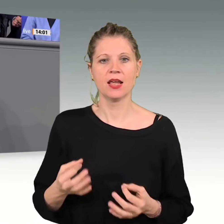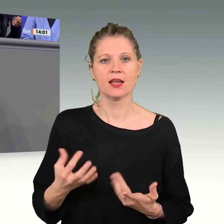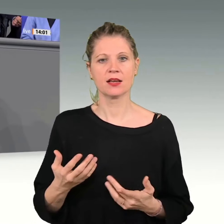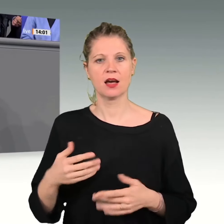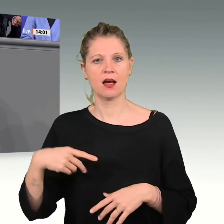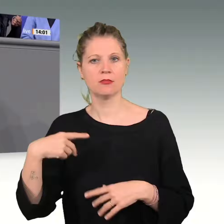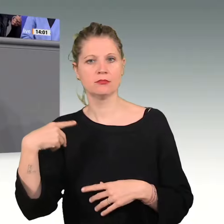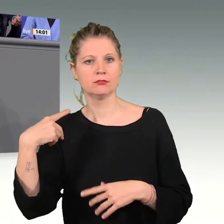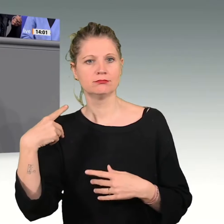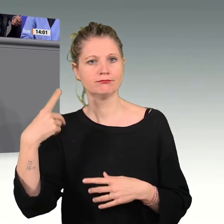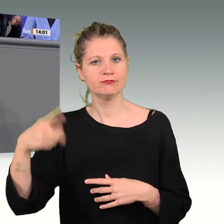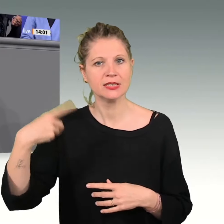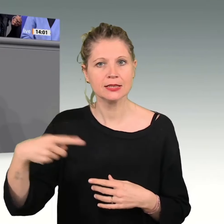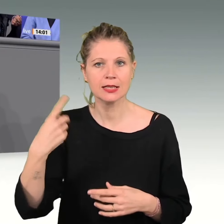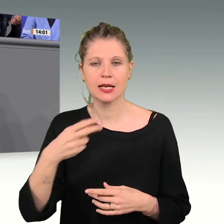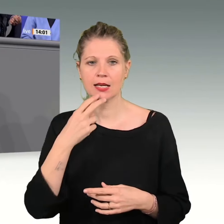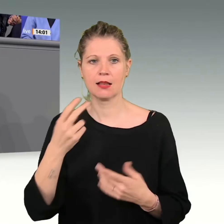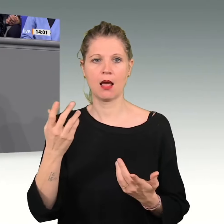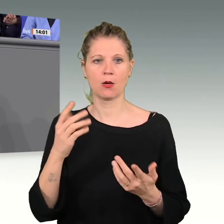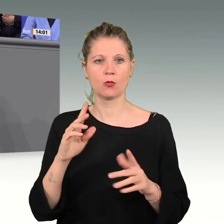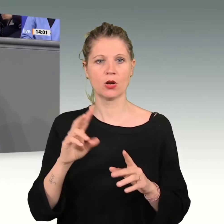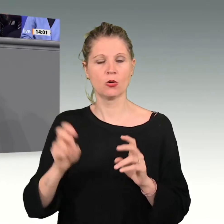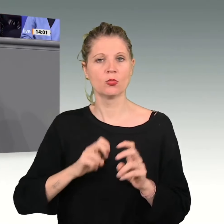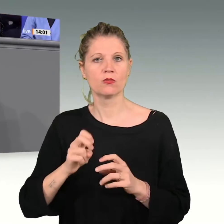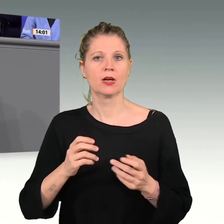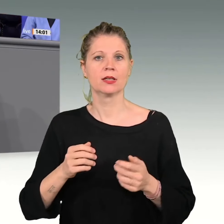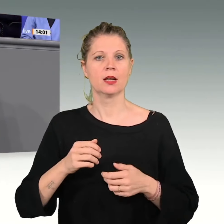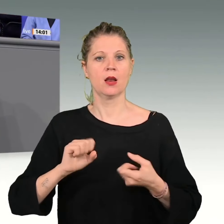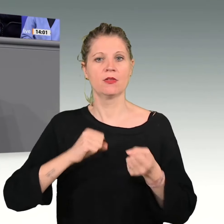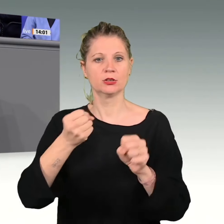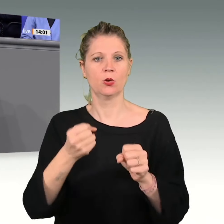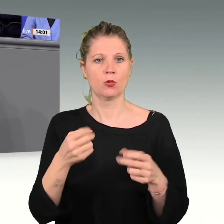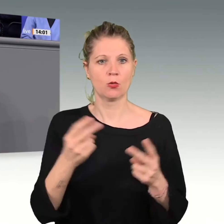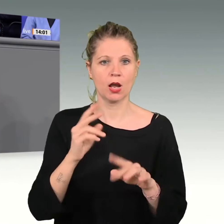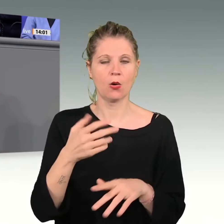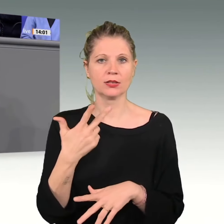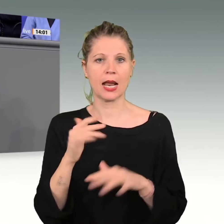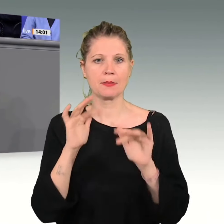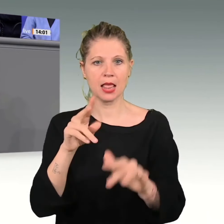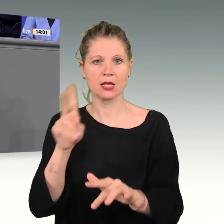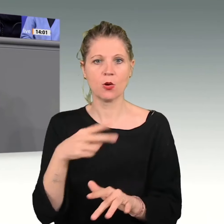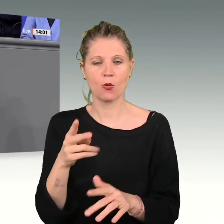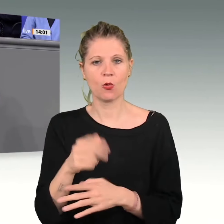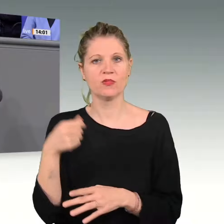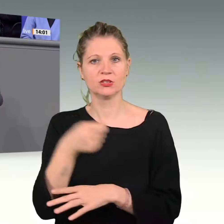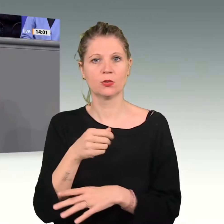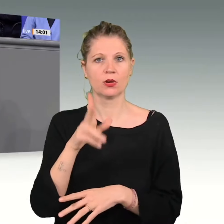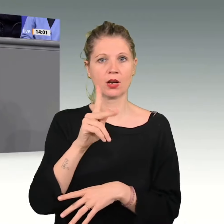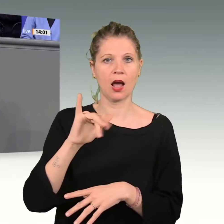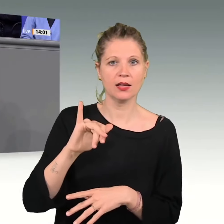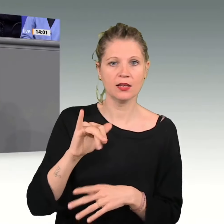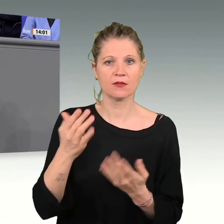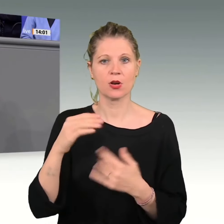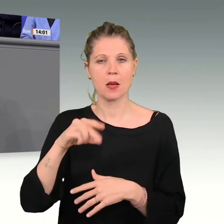Sprunginnovationen, oder die 3 Milliarden Investitionen in KI von Microsoft im Rheinland ohne Subventionen, oder Start-ups wie